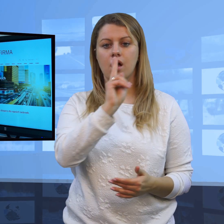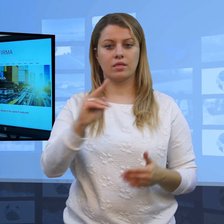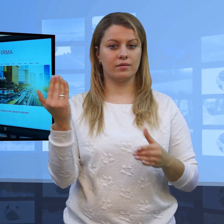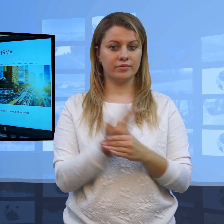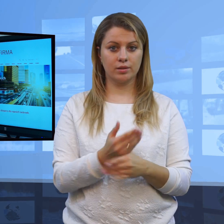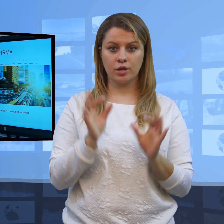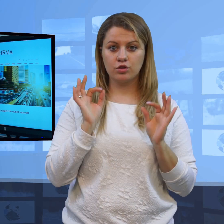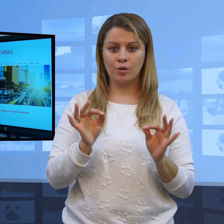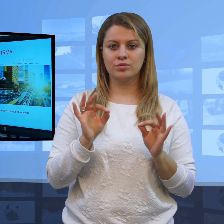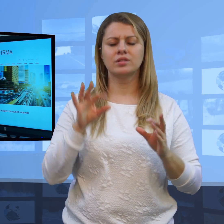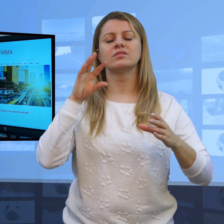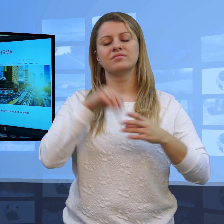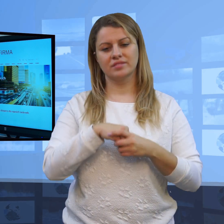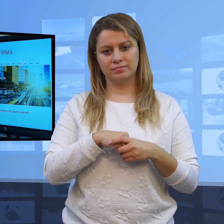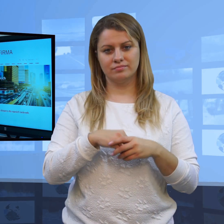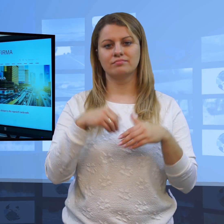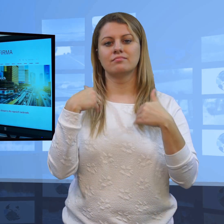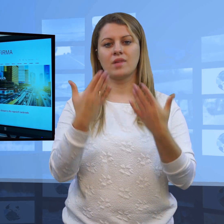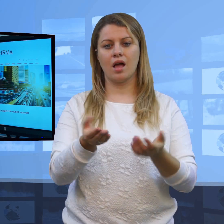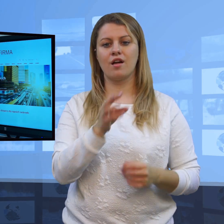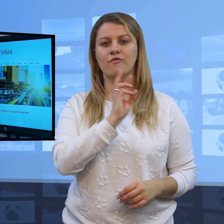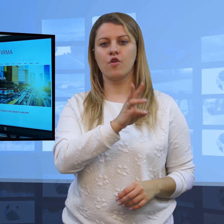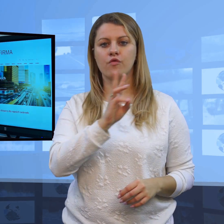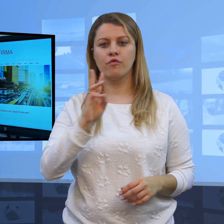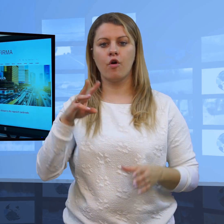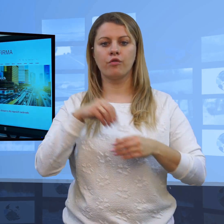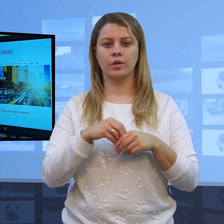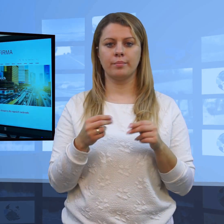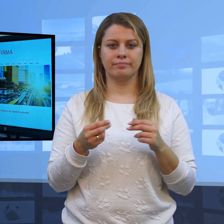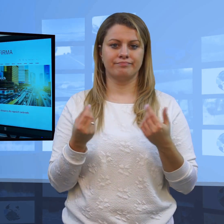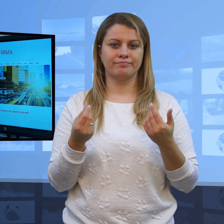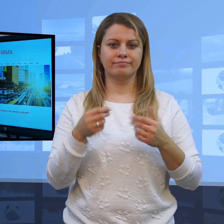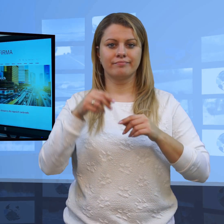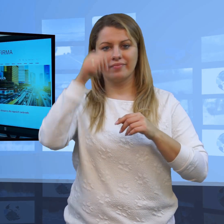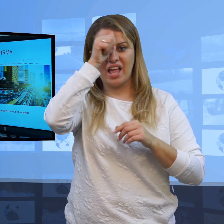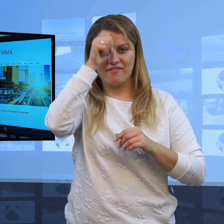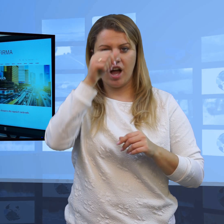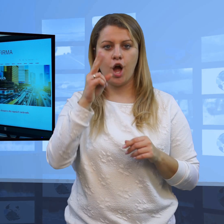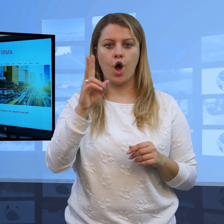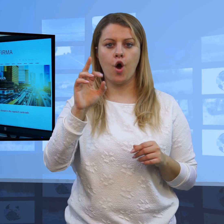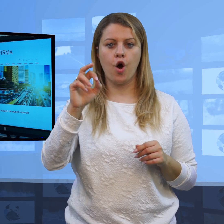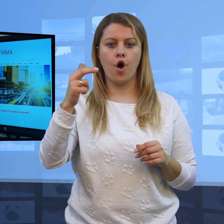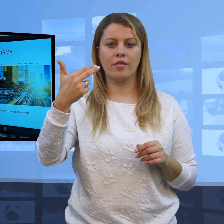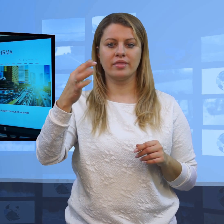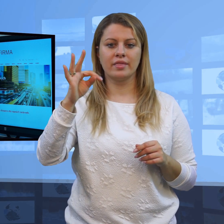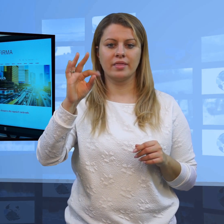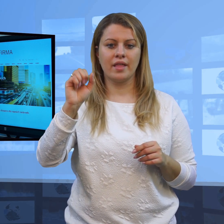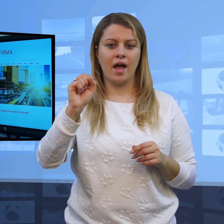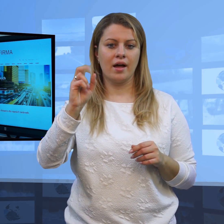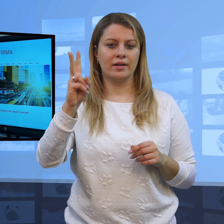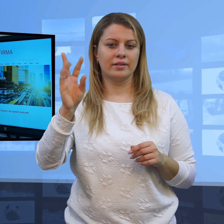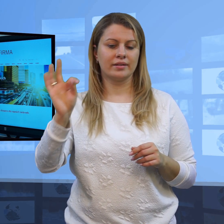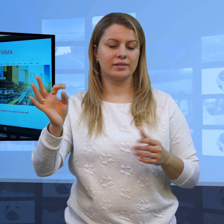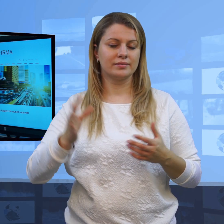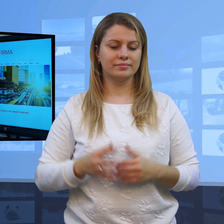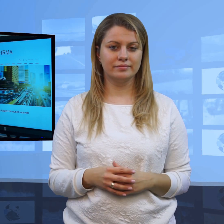każda szanująca się firma podaje na swojej stronie dane kontaktowe do osób, które udzielają